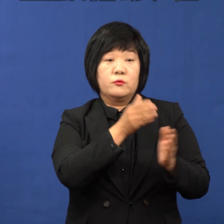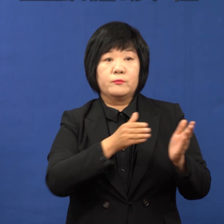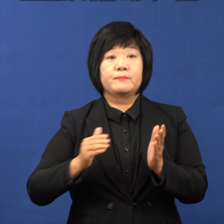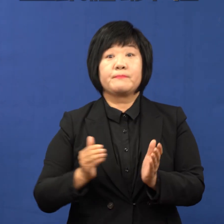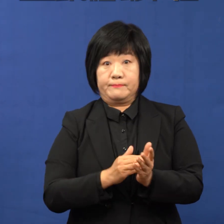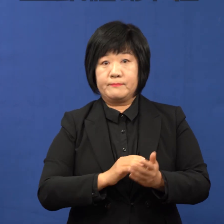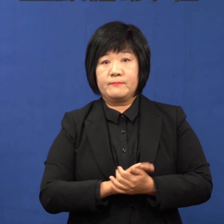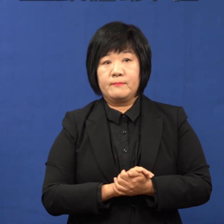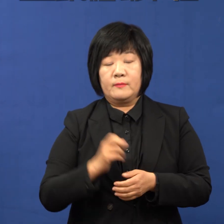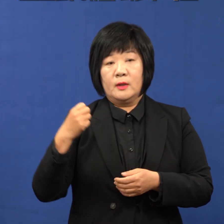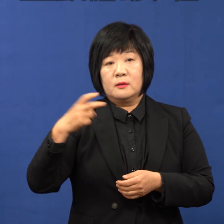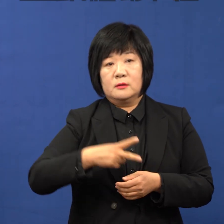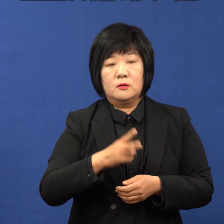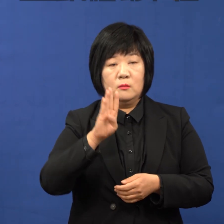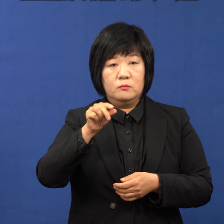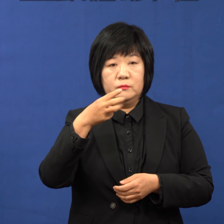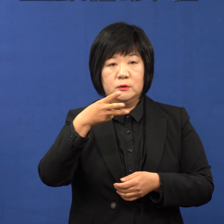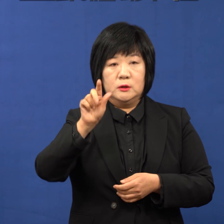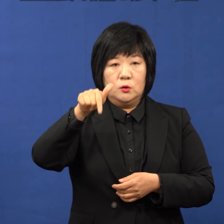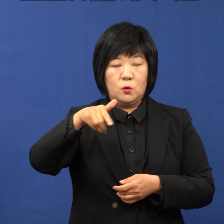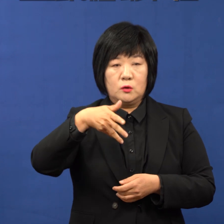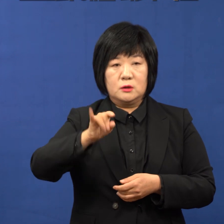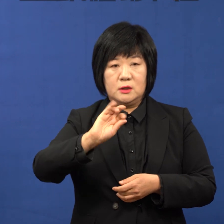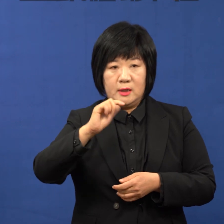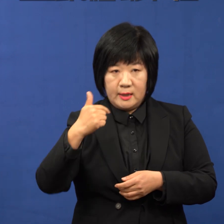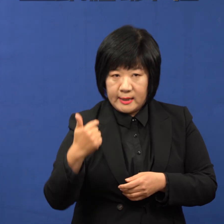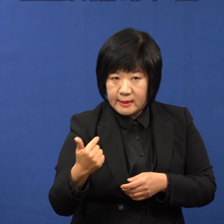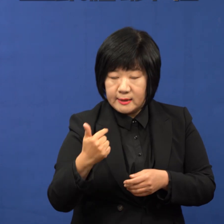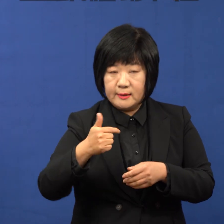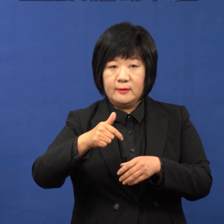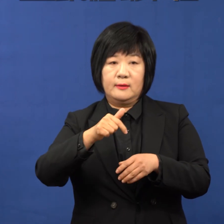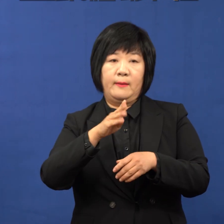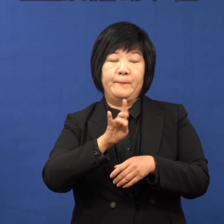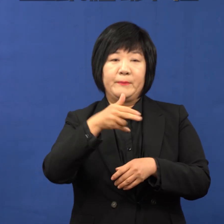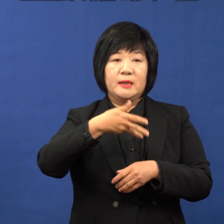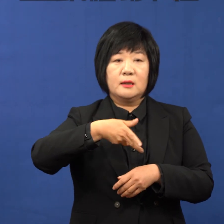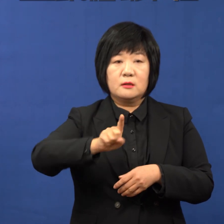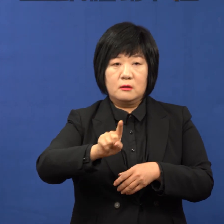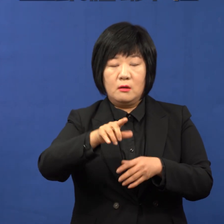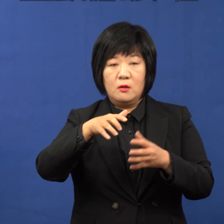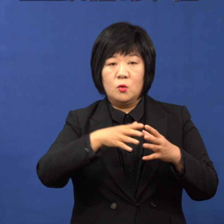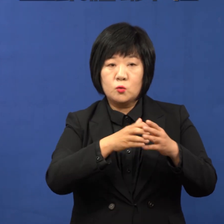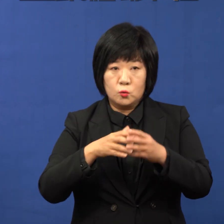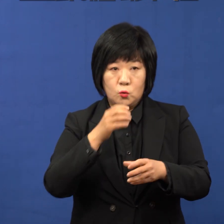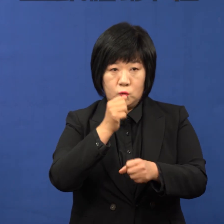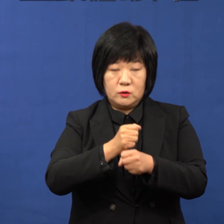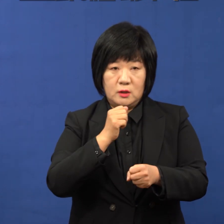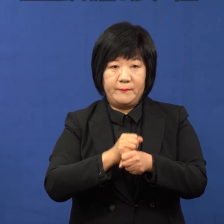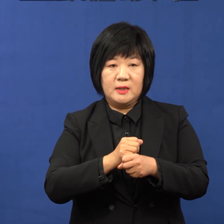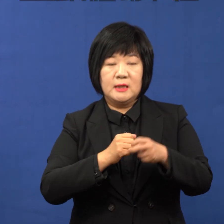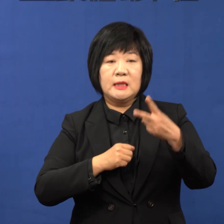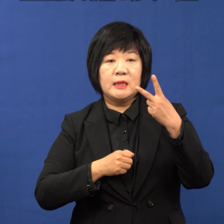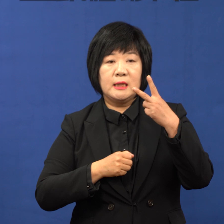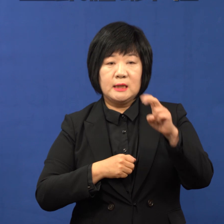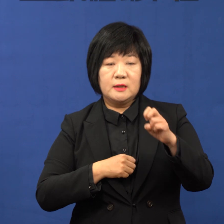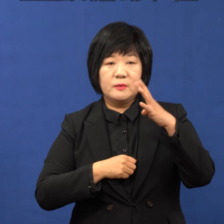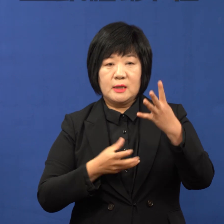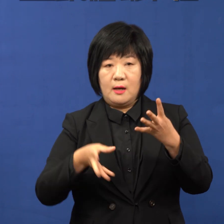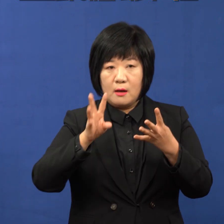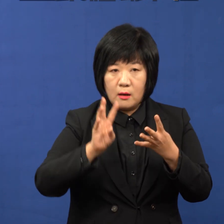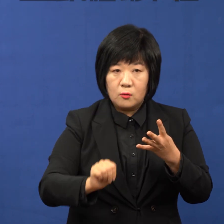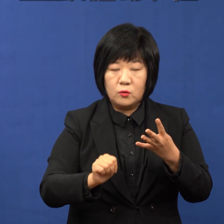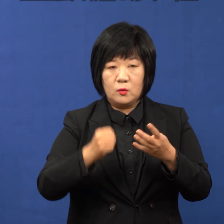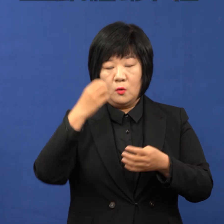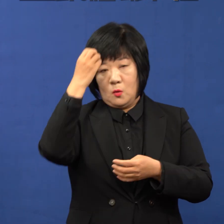그리고 블록체인 벤처 컨벤션 조성 사업비 24.5억 원, 조선해양경량